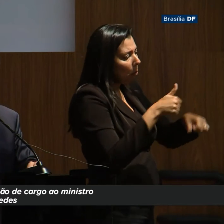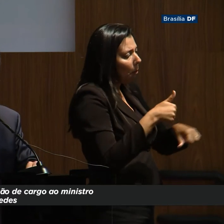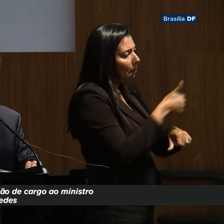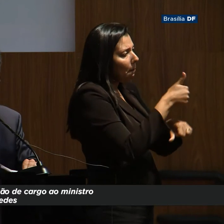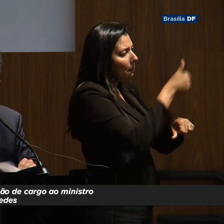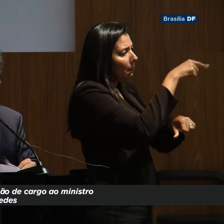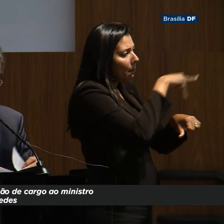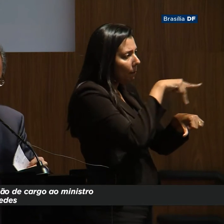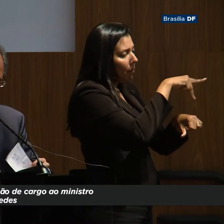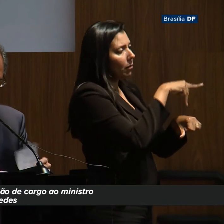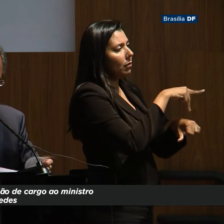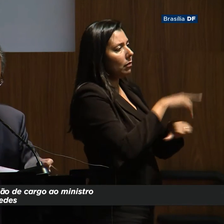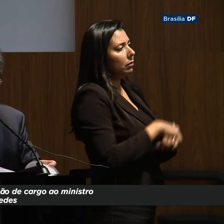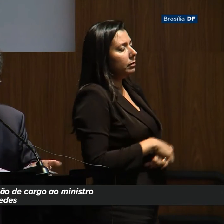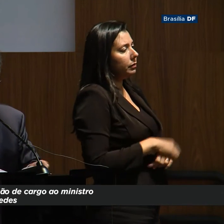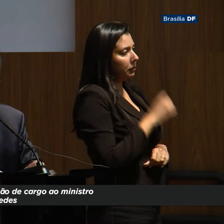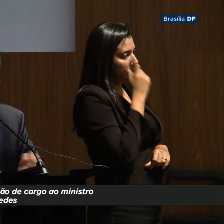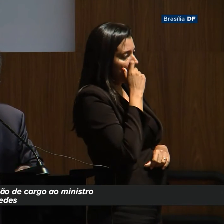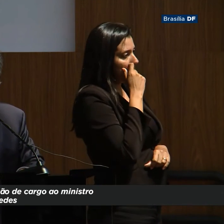país.